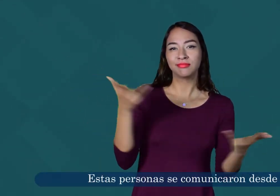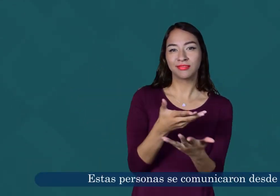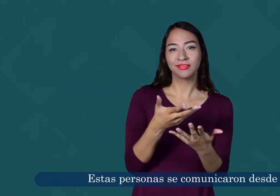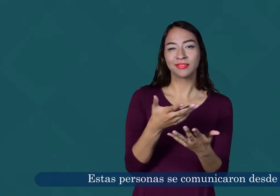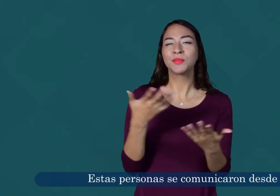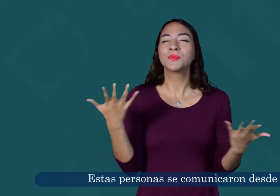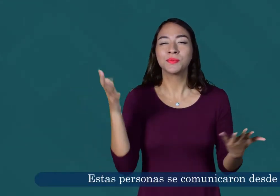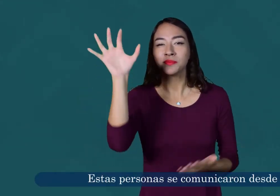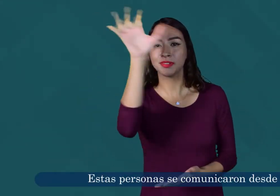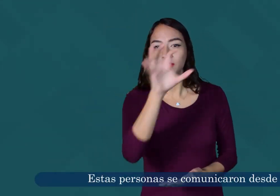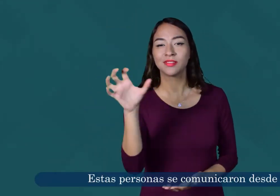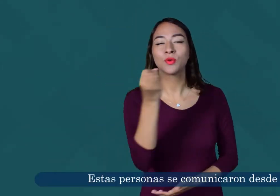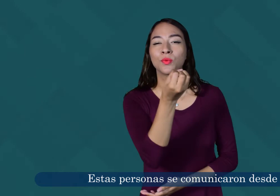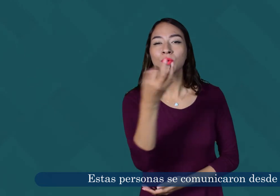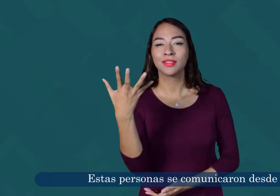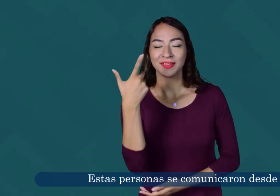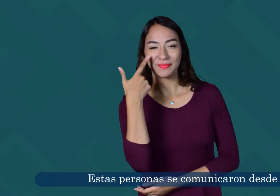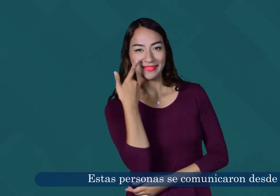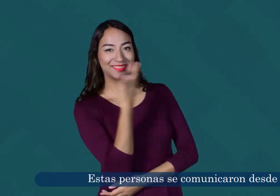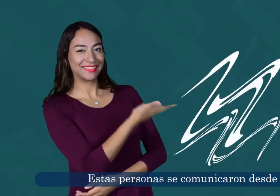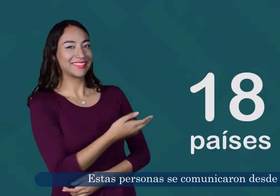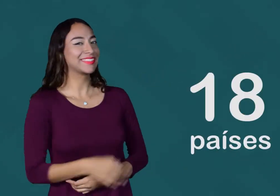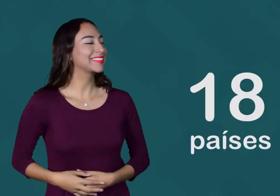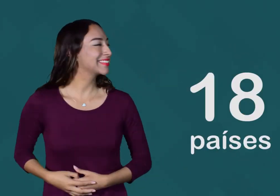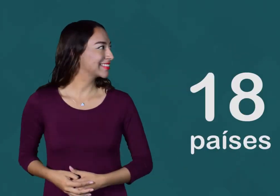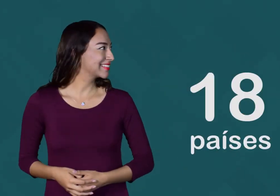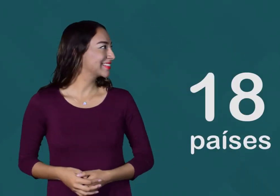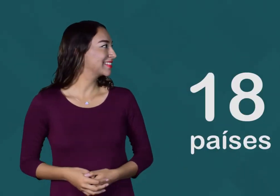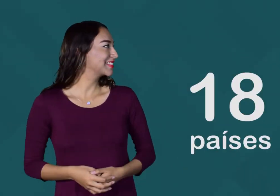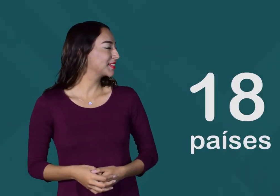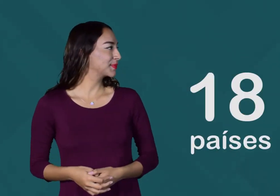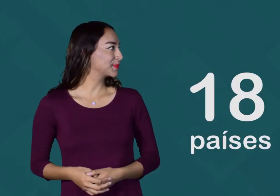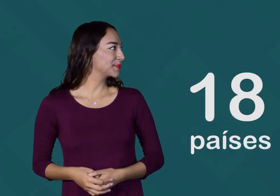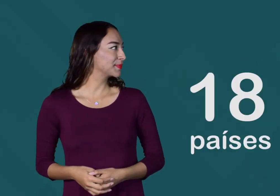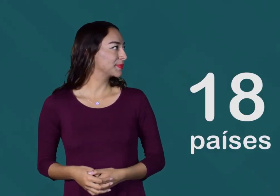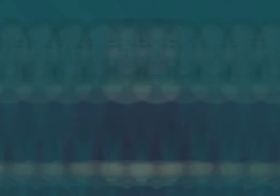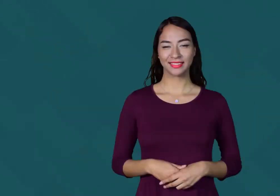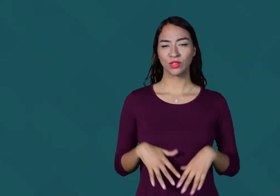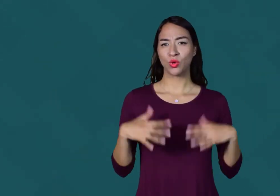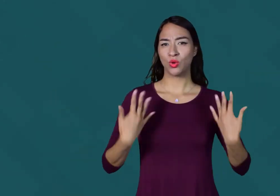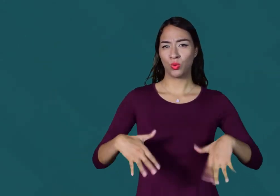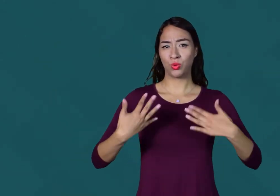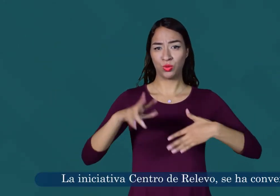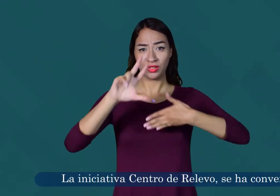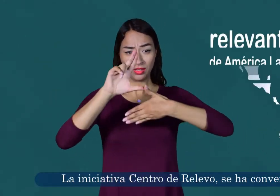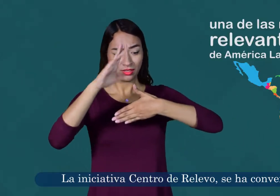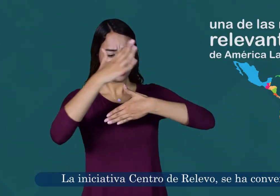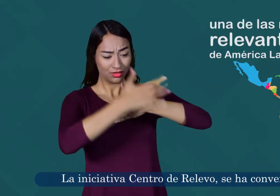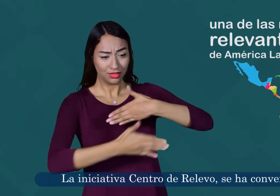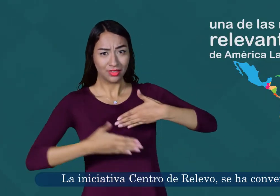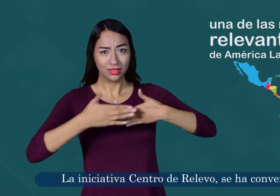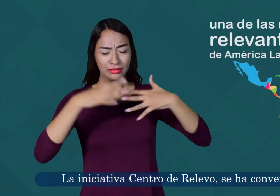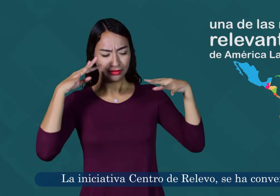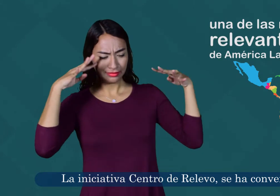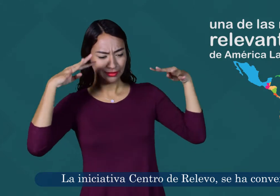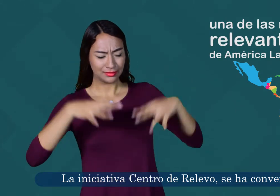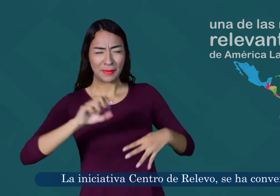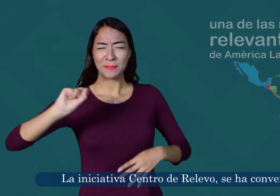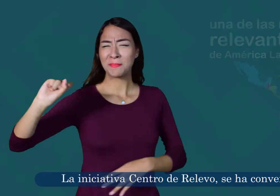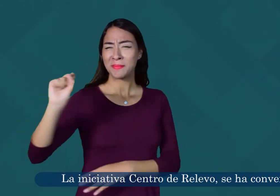Estas personas se comunicaron desde 18 países. La iniciativa centro de relevo se ha